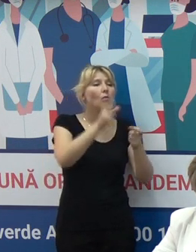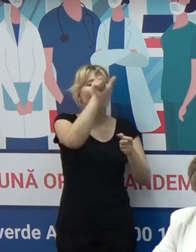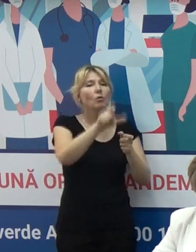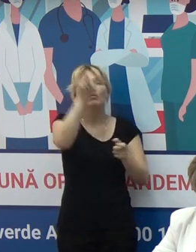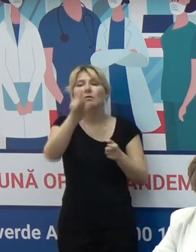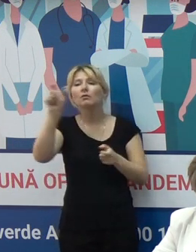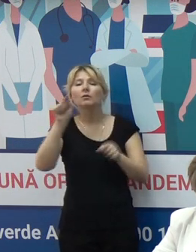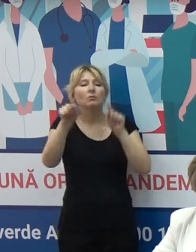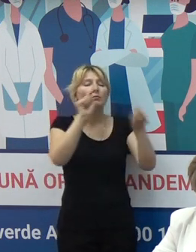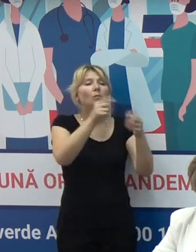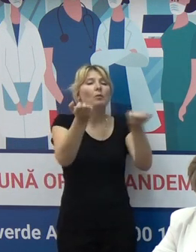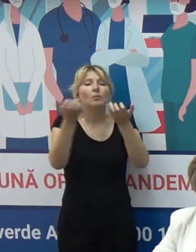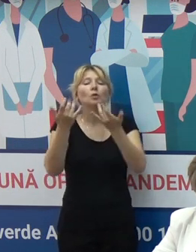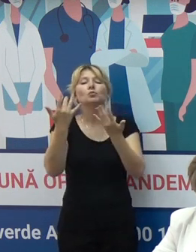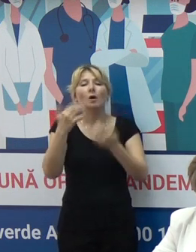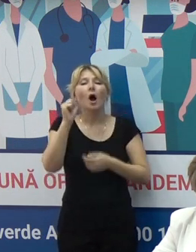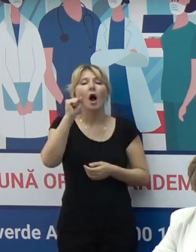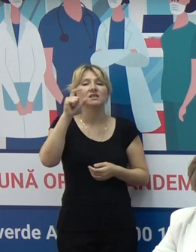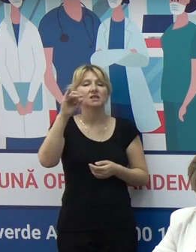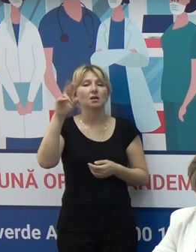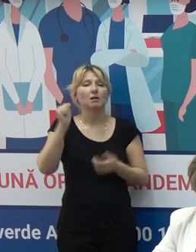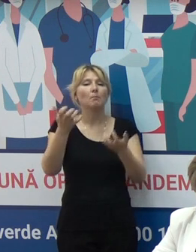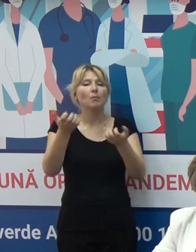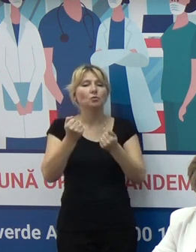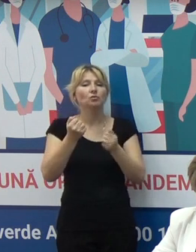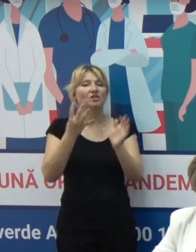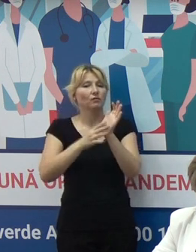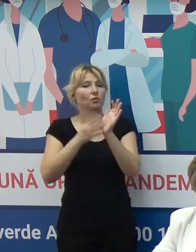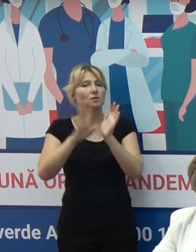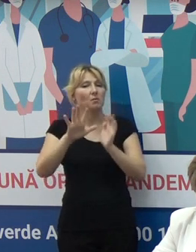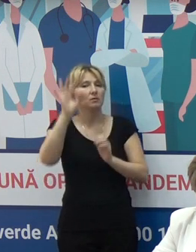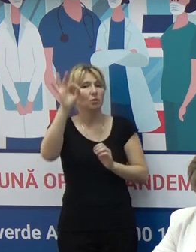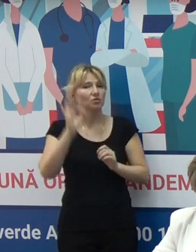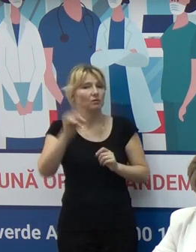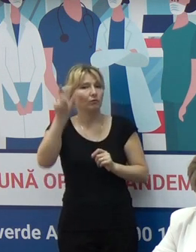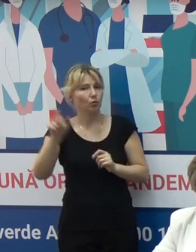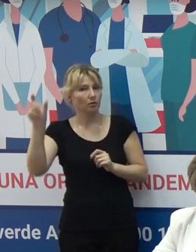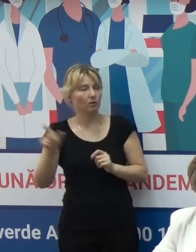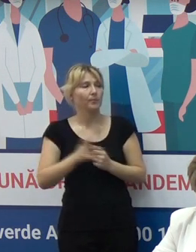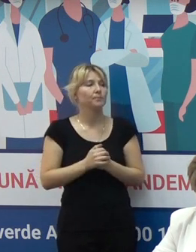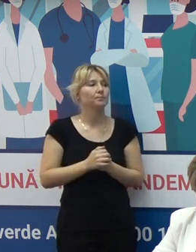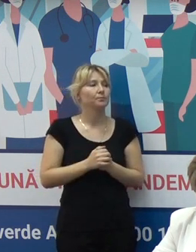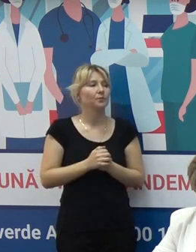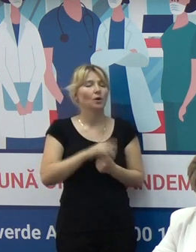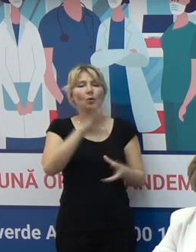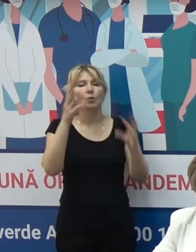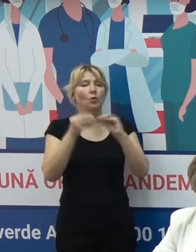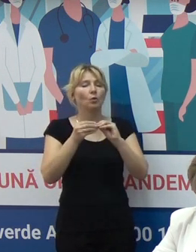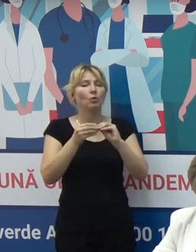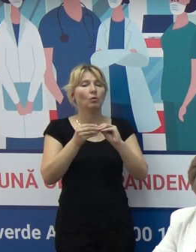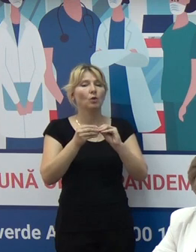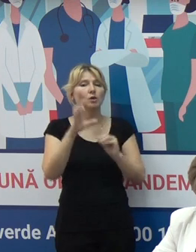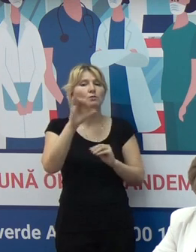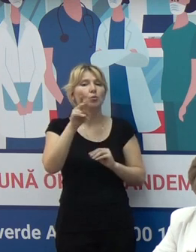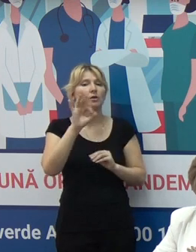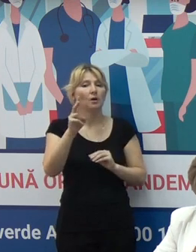dozilor recepționate de vaccinul AstraZeneca au fost utilizate peste 95% din acestea, din totalul dozilor recepționate